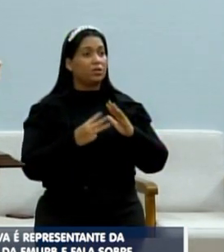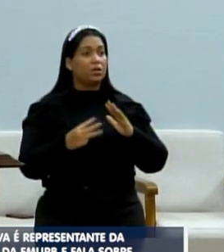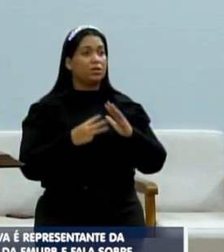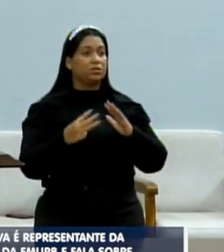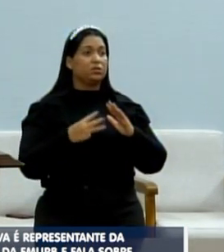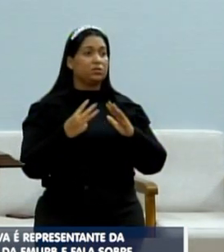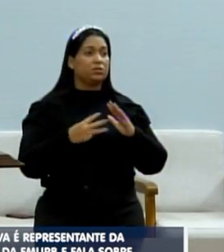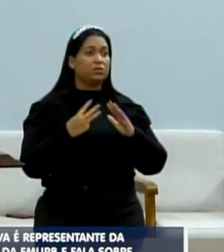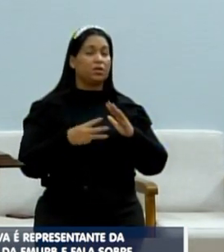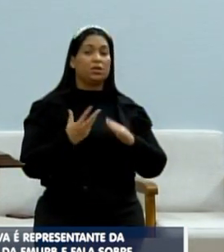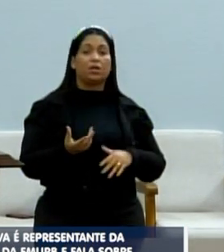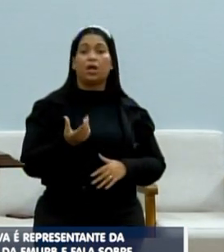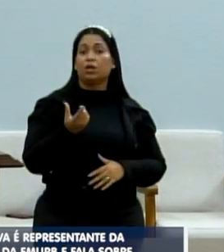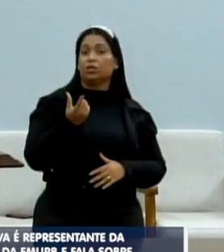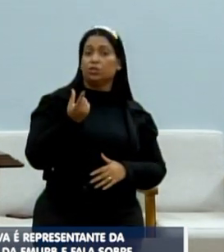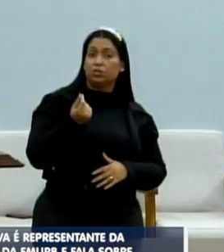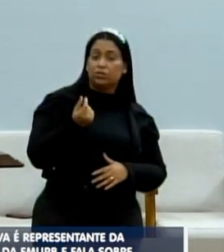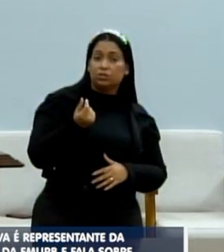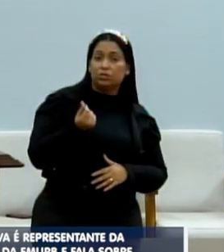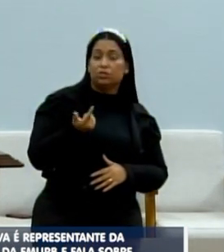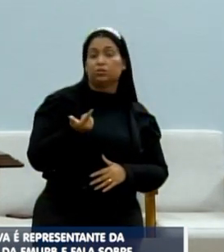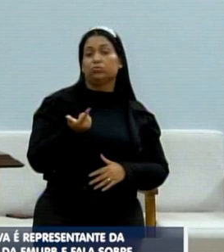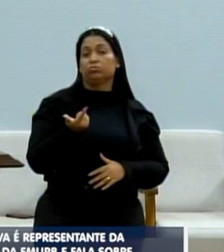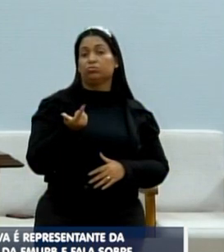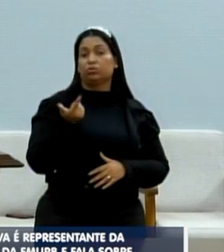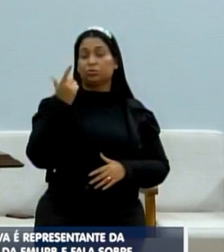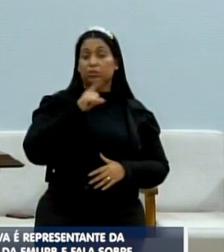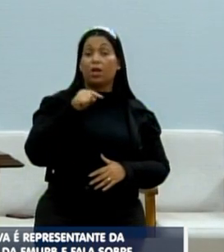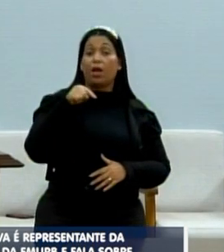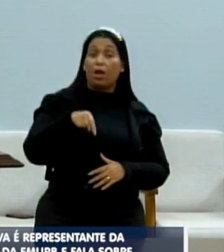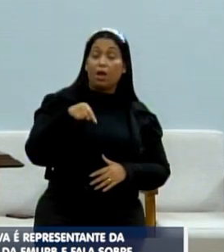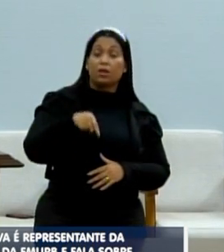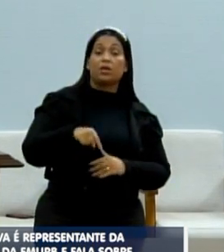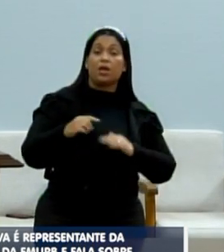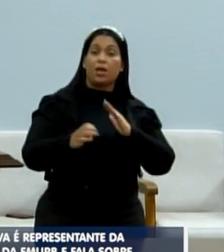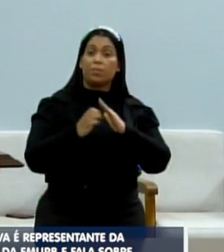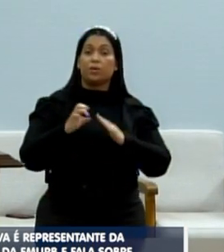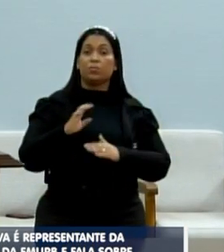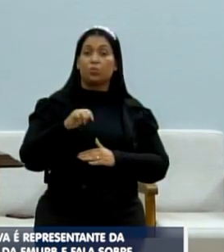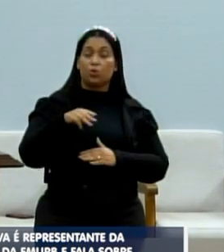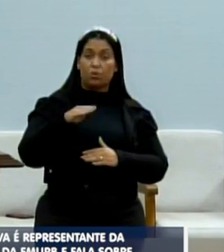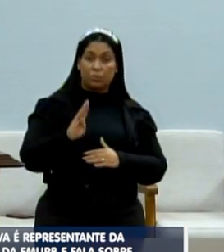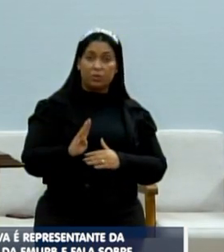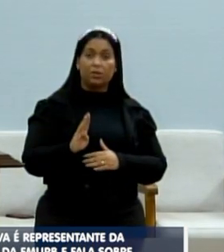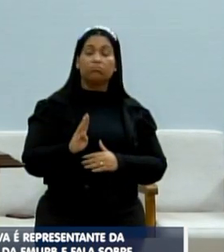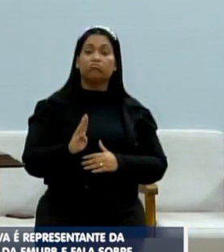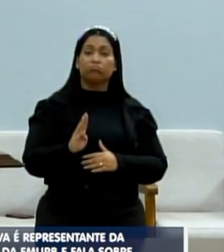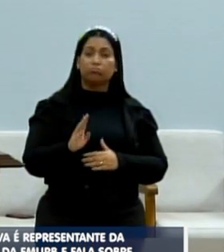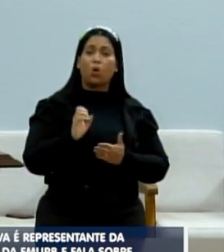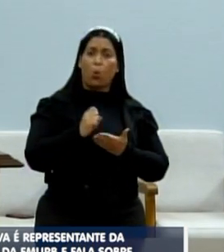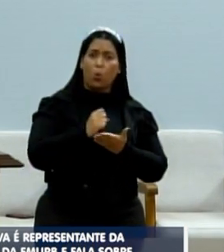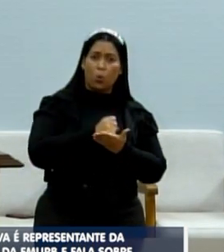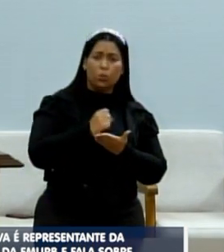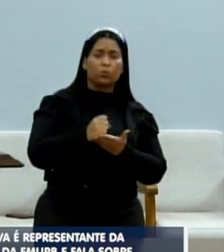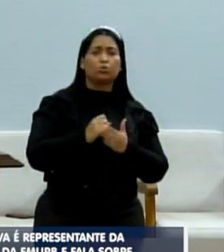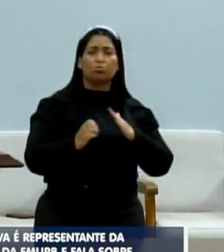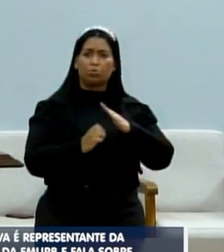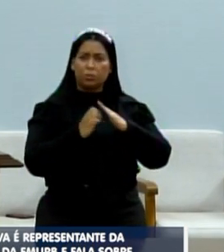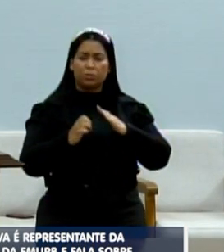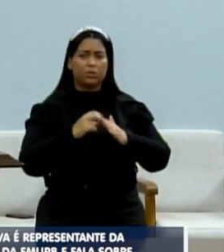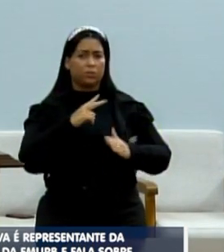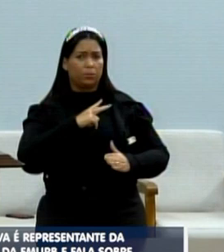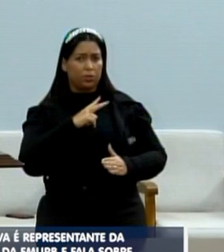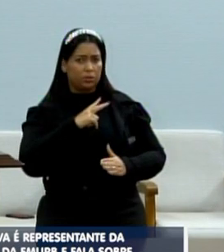consegue receber menos que um funcionário terceirizado. Então, a EMURB, ela faz contrato com uma empresa privada,